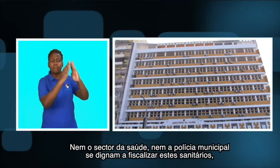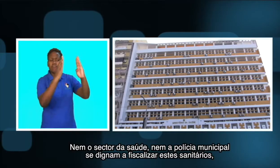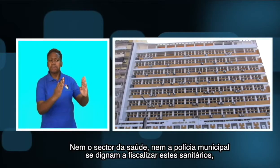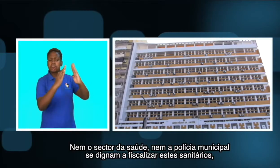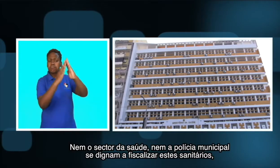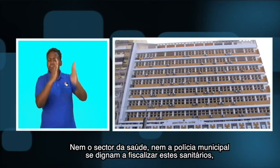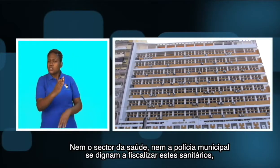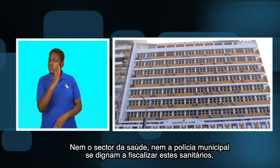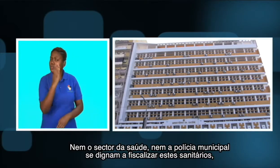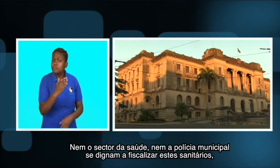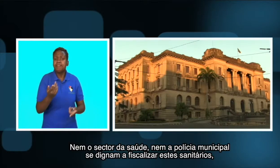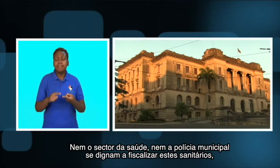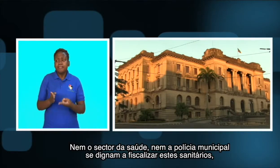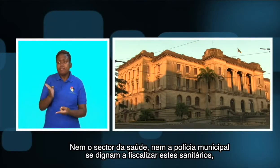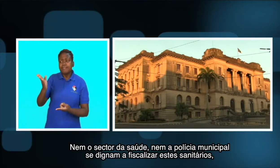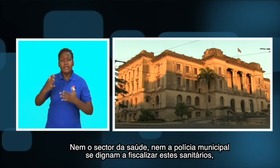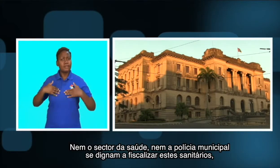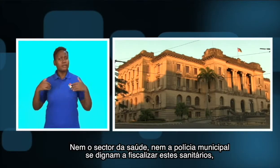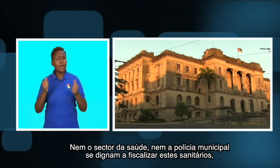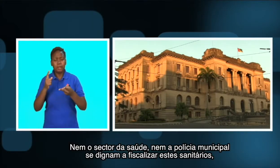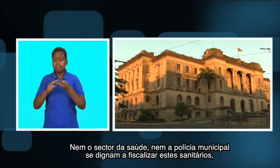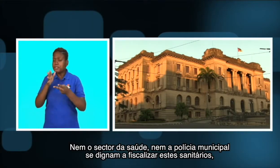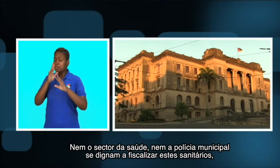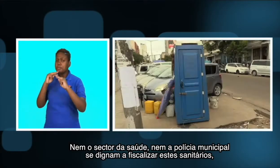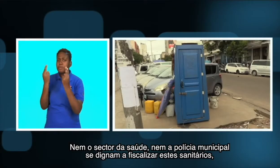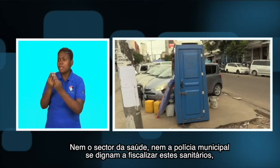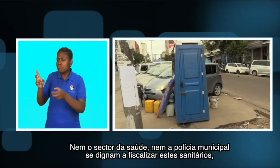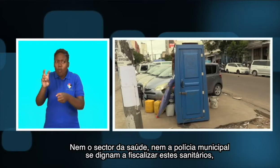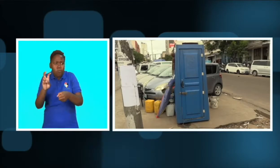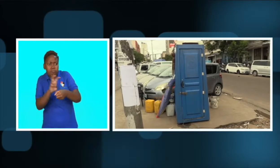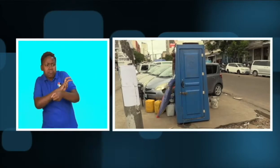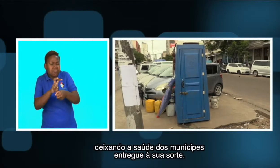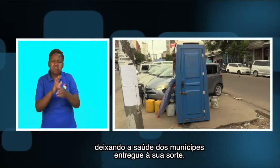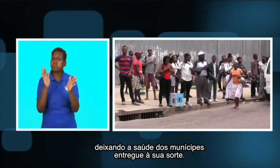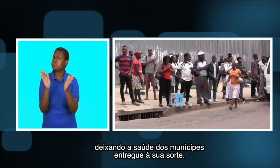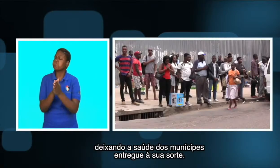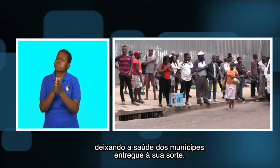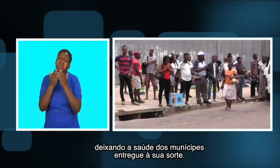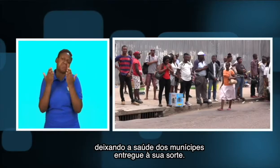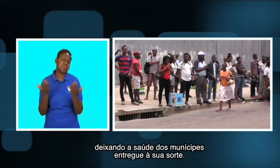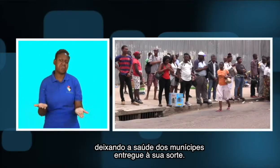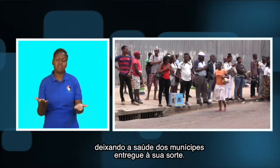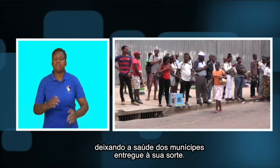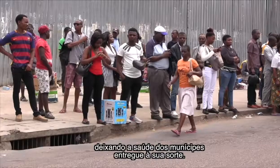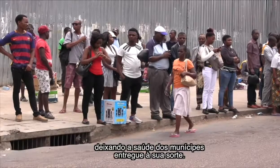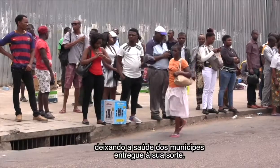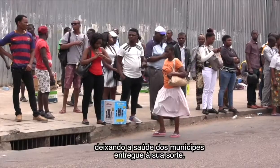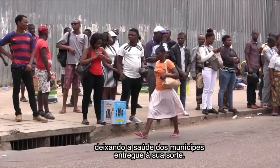da saúde, nem a polícia municipal se dignam a fiscalizar estes sanitários, deixando a saúde dos munícipes entregue